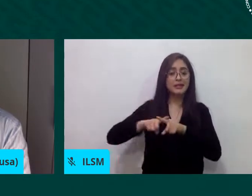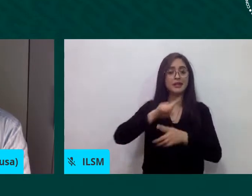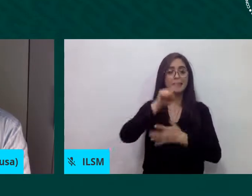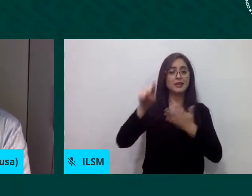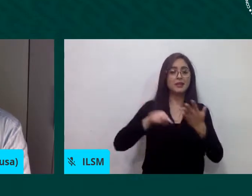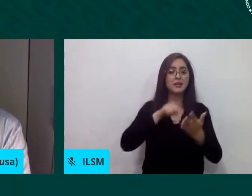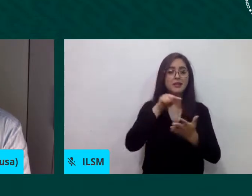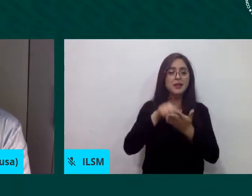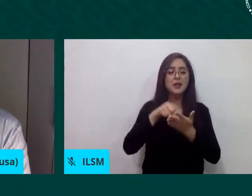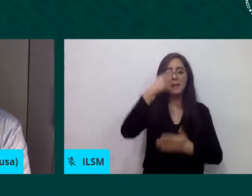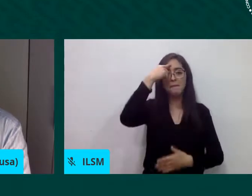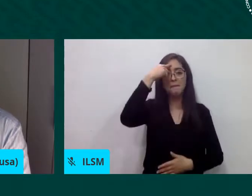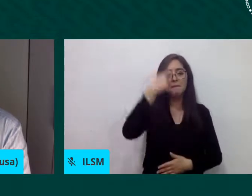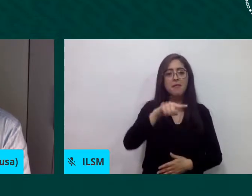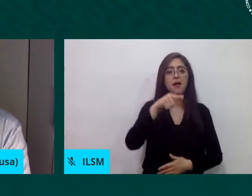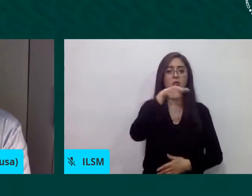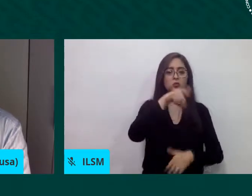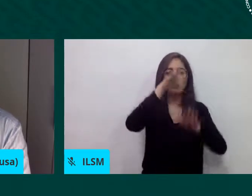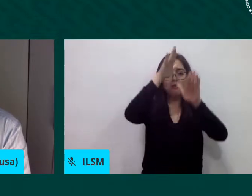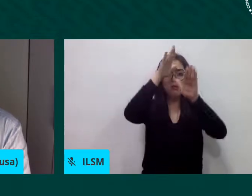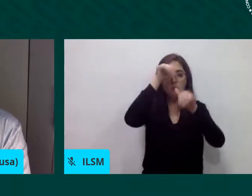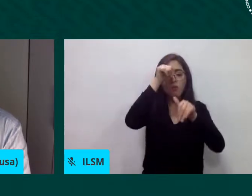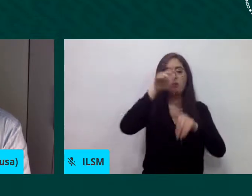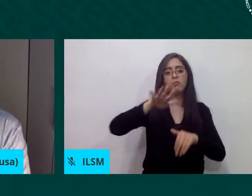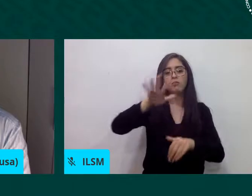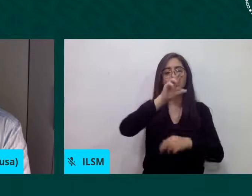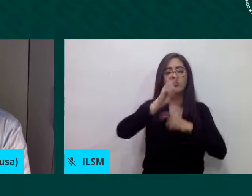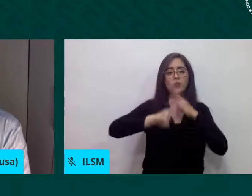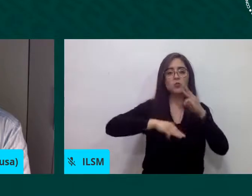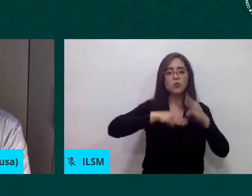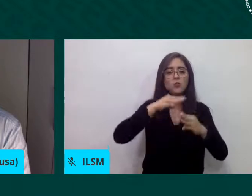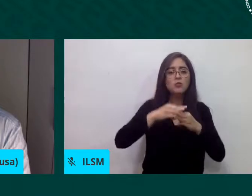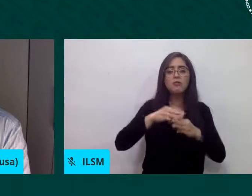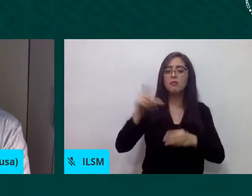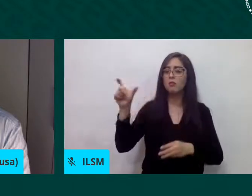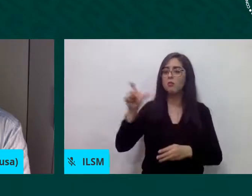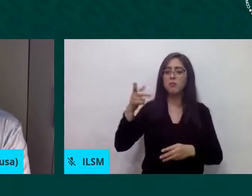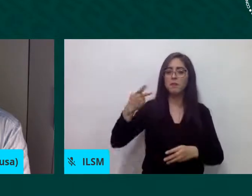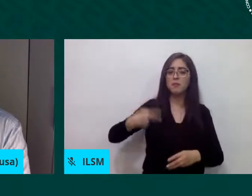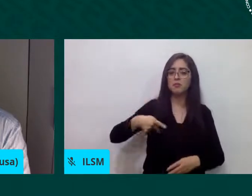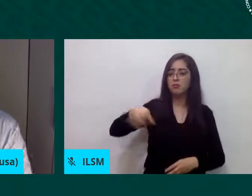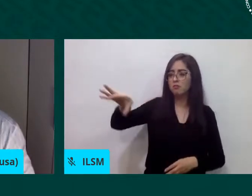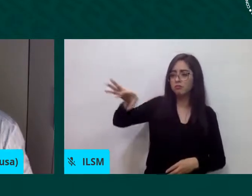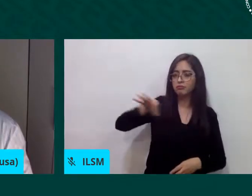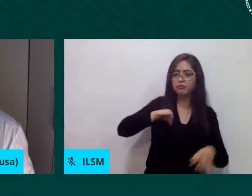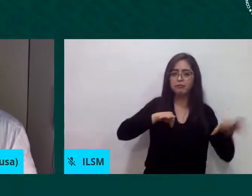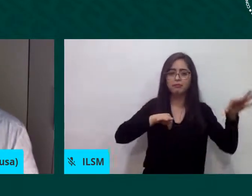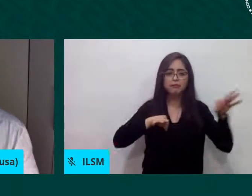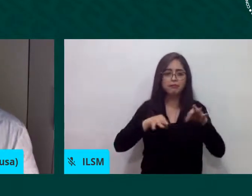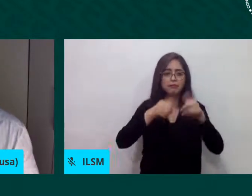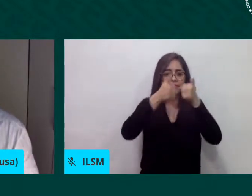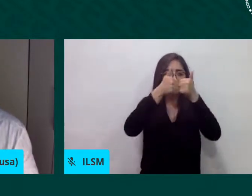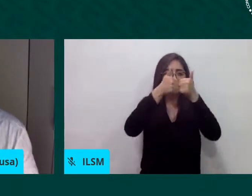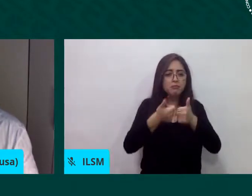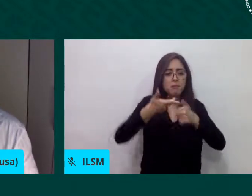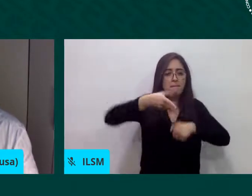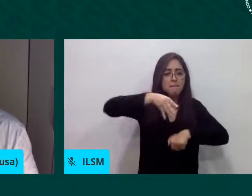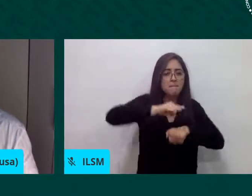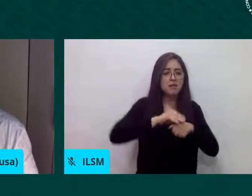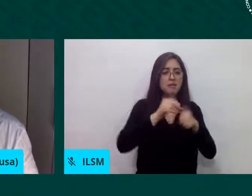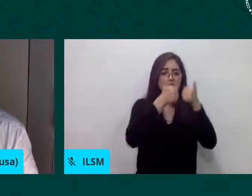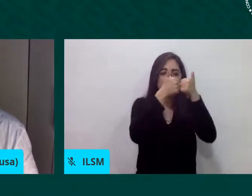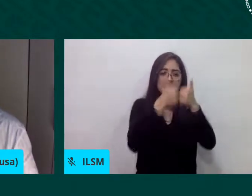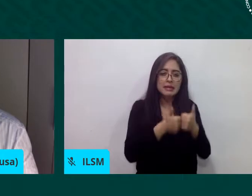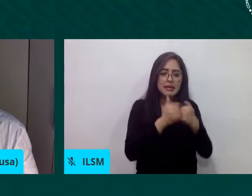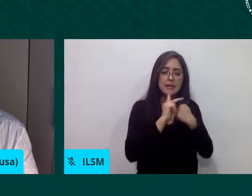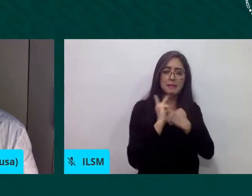mundiales sobre la migración y refugiados aspiramos a que nuestro mensaje y nuestras acciones se traducen en cambios legales y